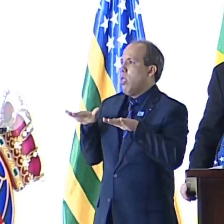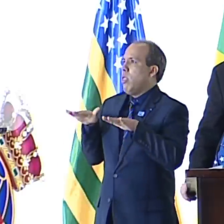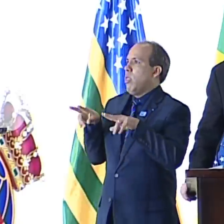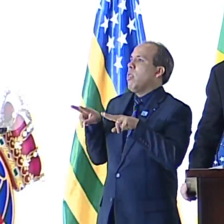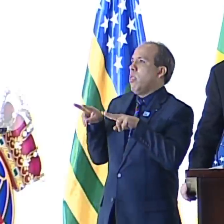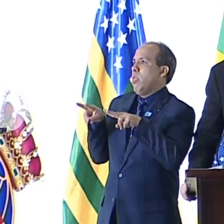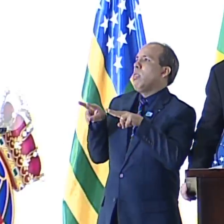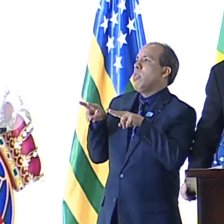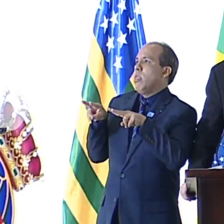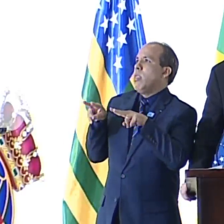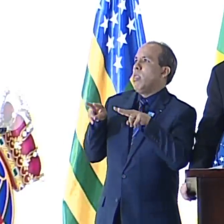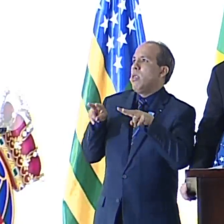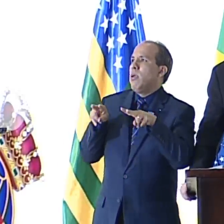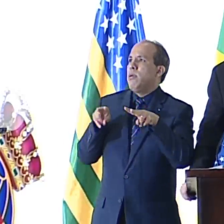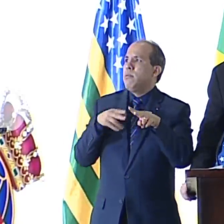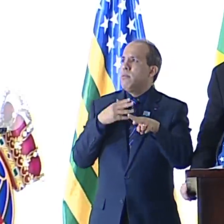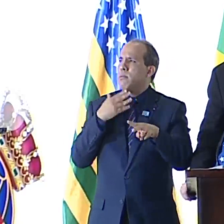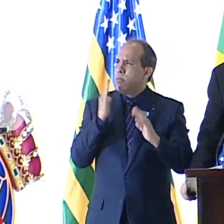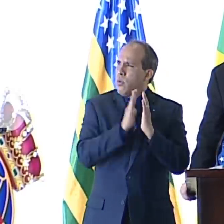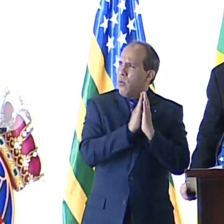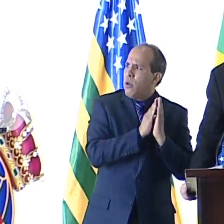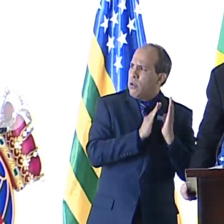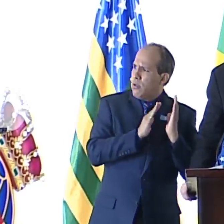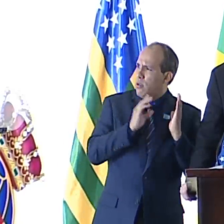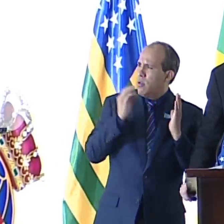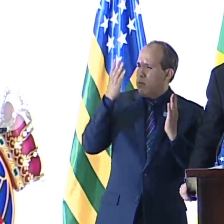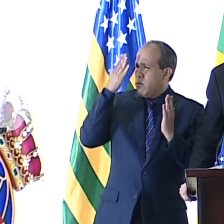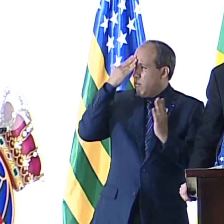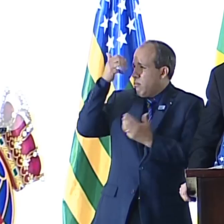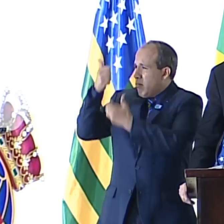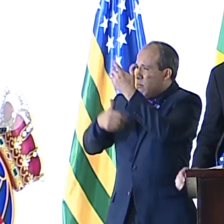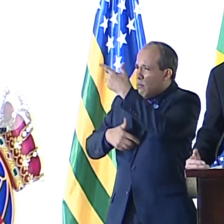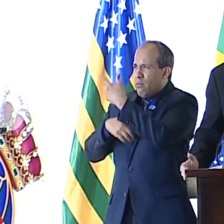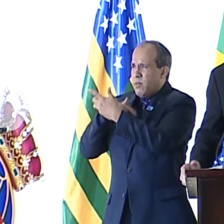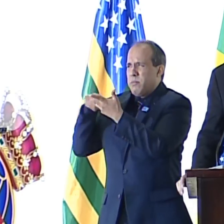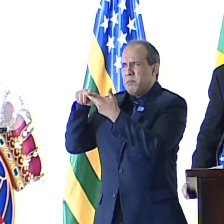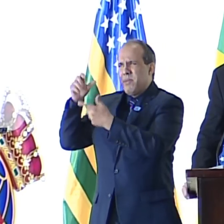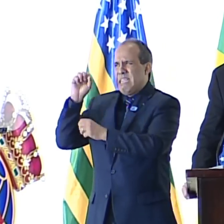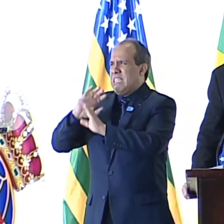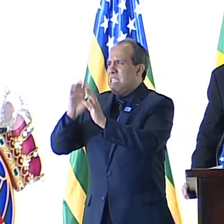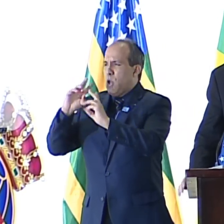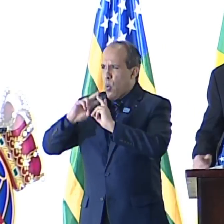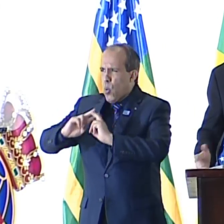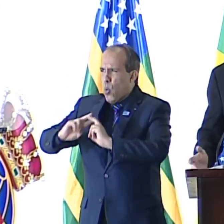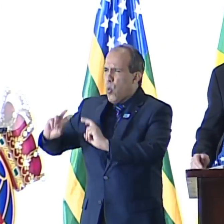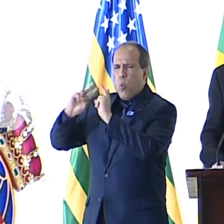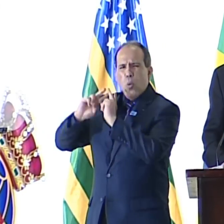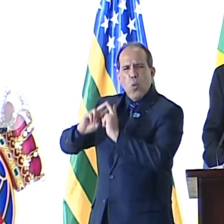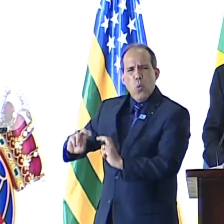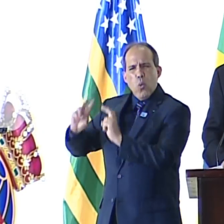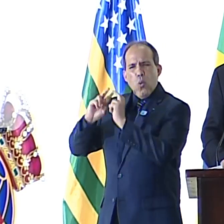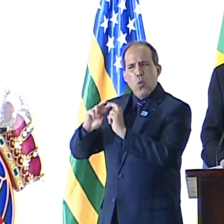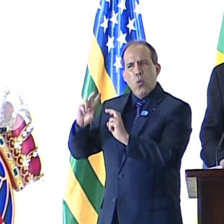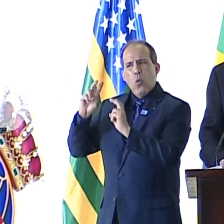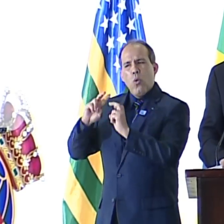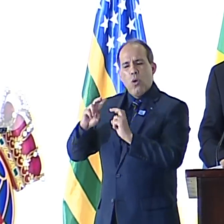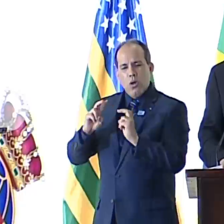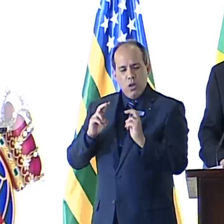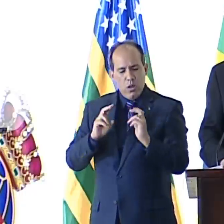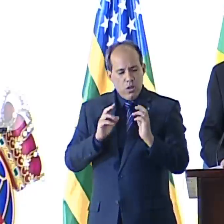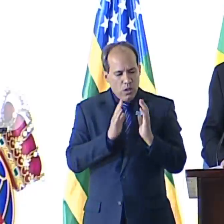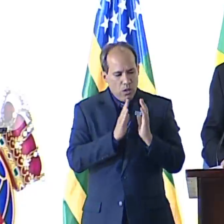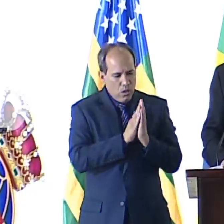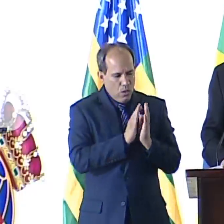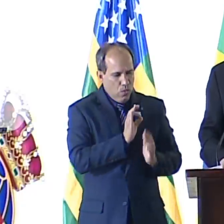e pela fé respirar o ar da transcendência, em um trabalhador ainda mais explorado, mas que já não reza porque Deus foi